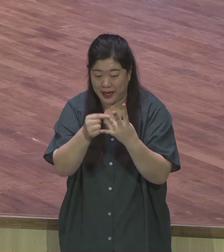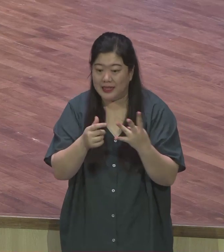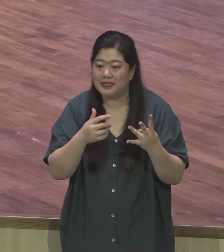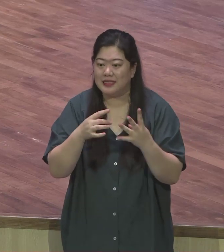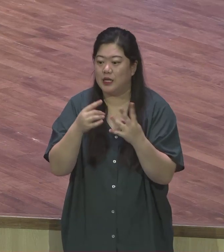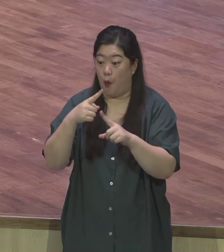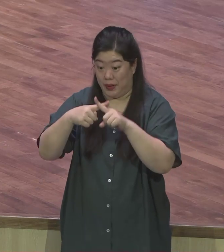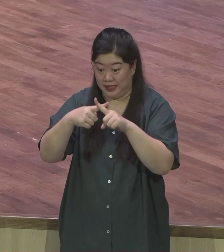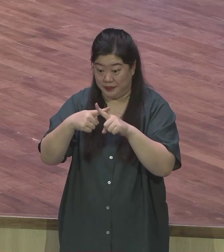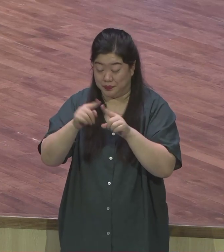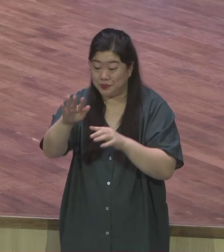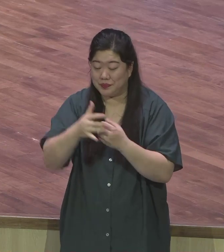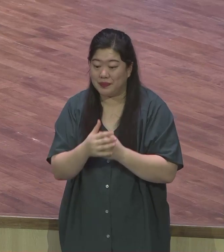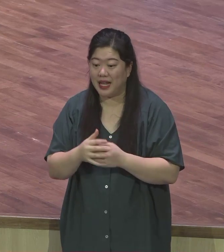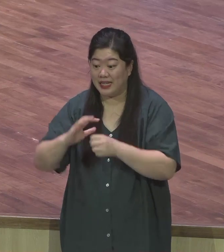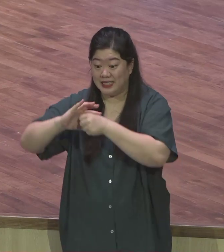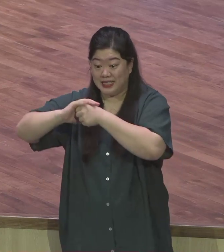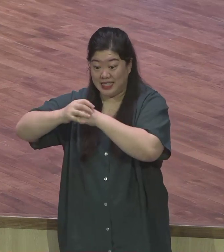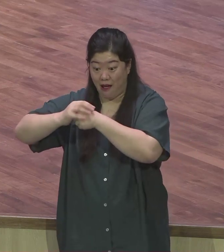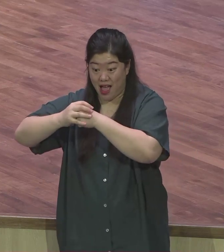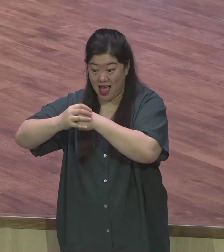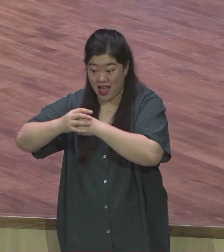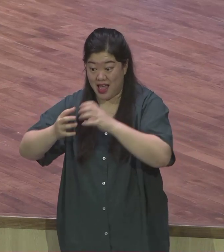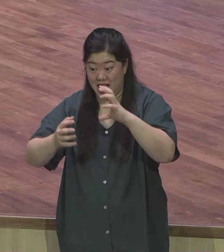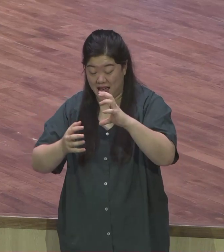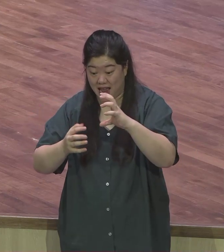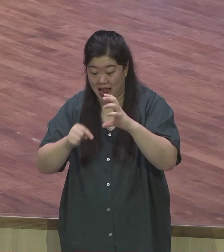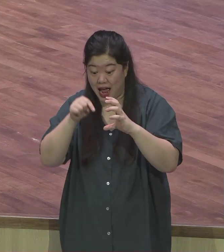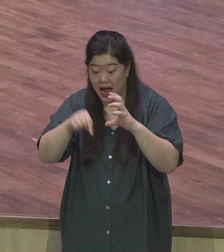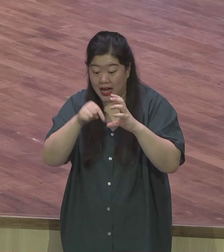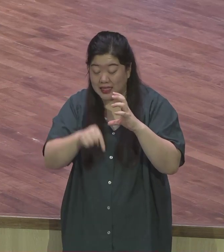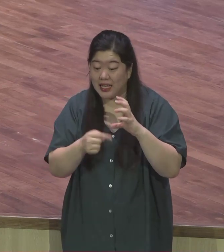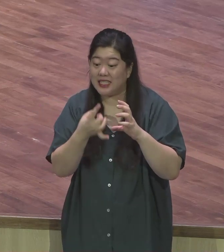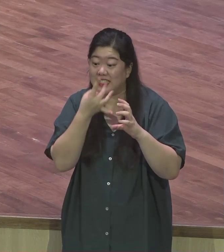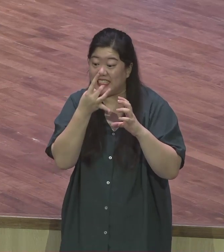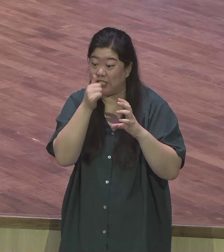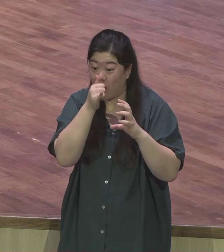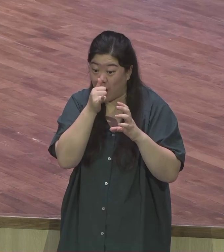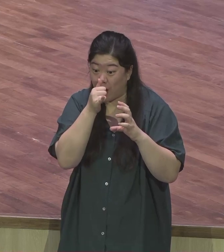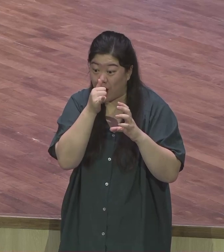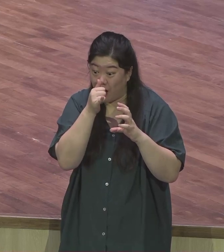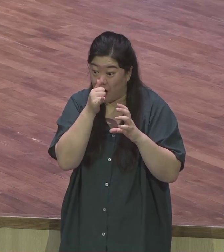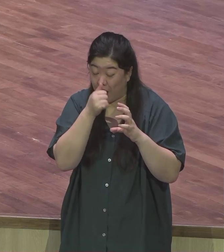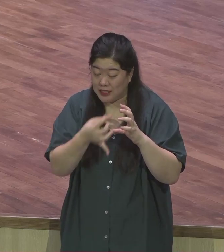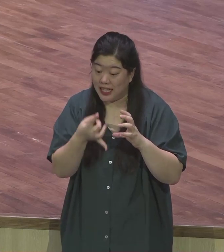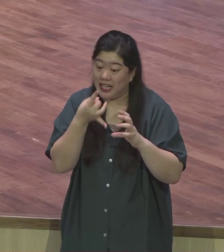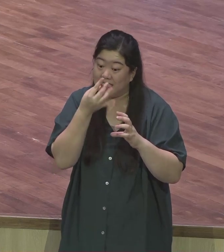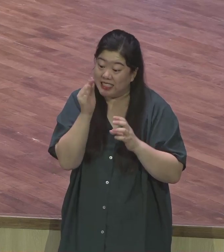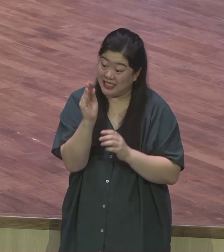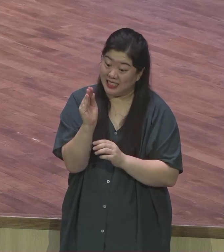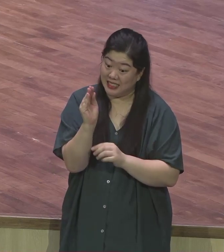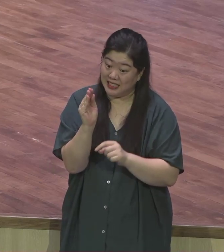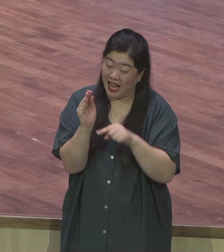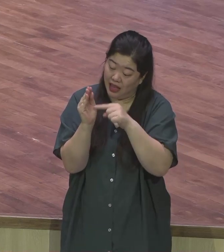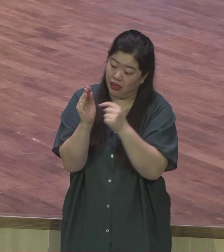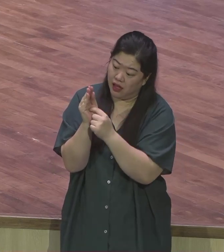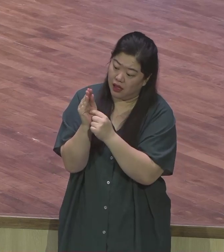사과 속의 시가 여섯 개인 것 같지만 시 속의 사과는 또 무한됩니다 우리가 시 하나를 심어도